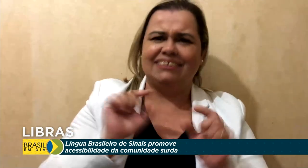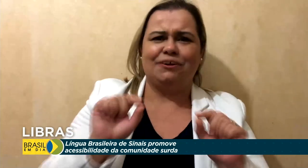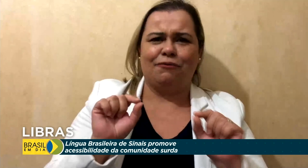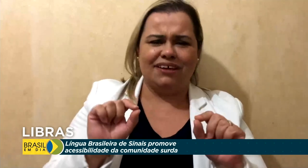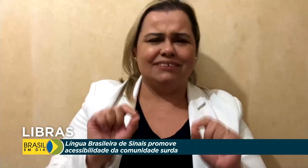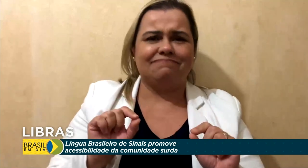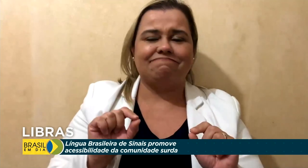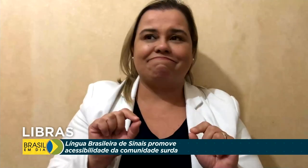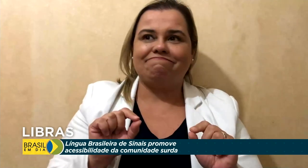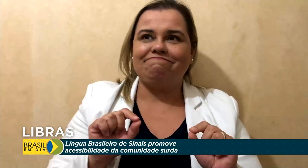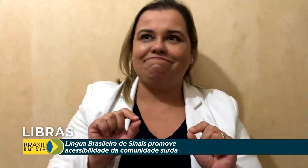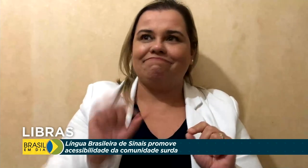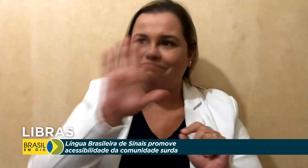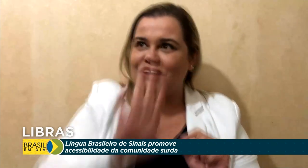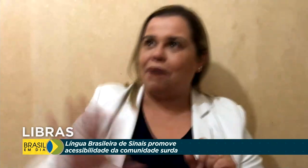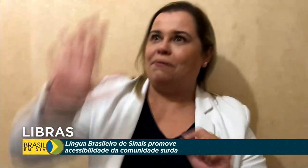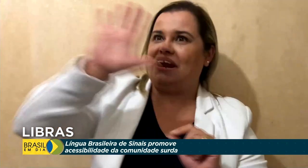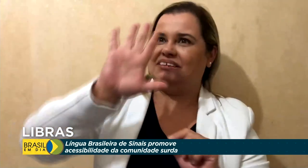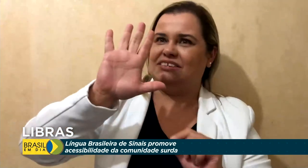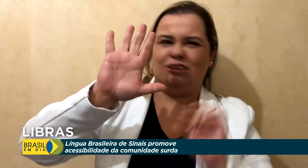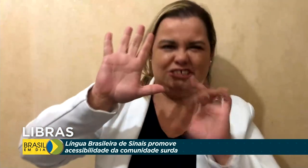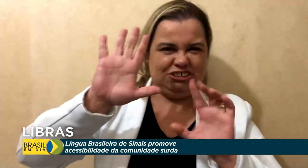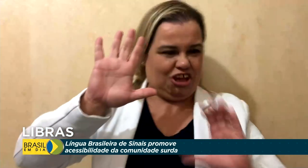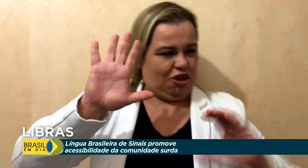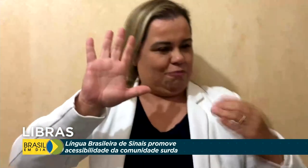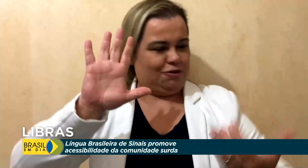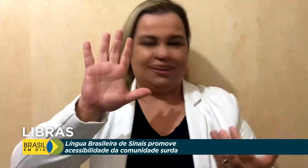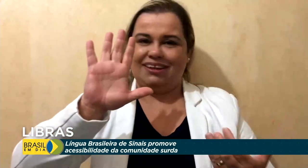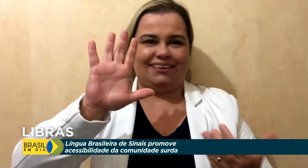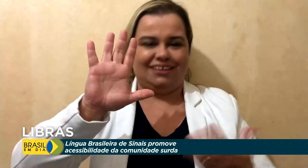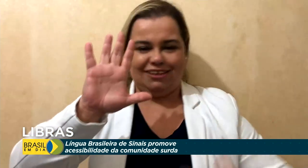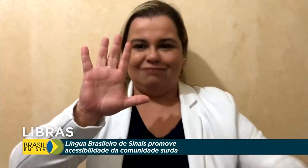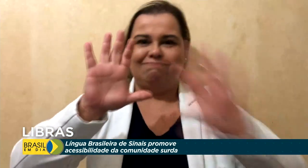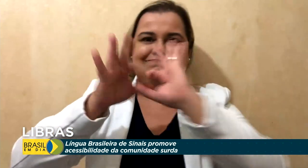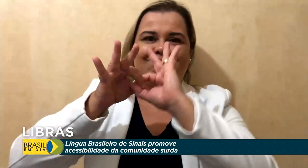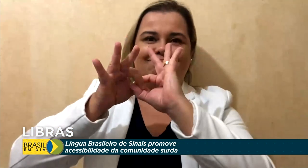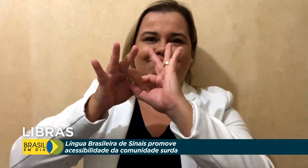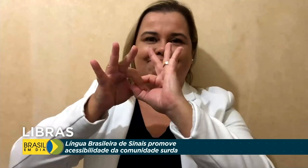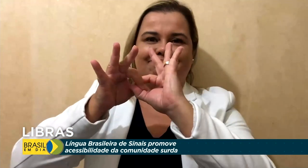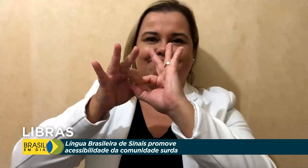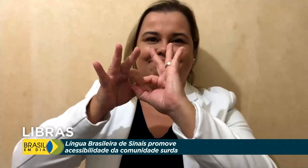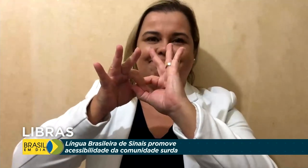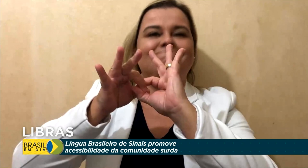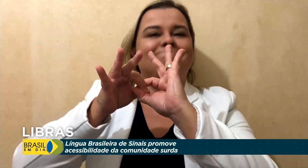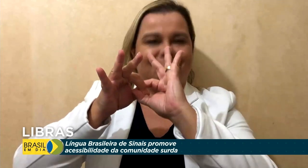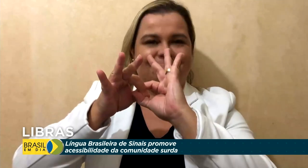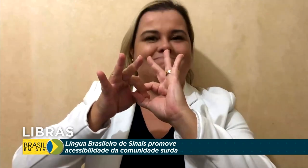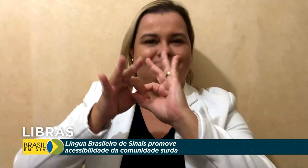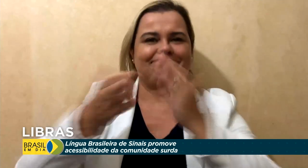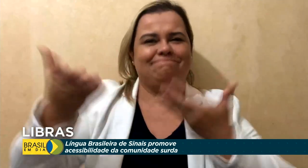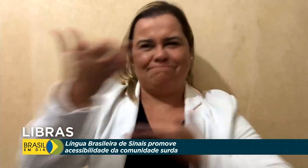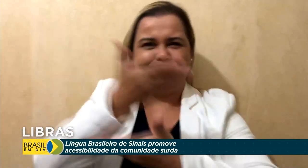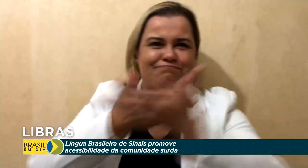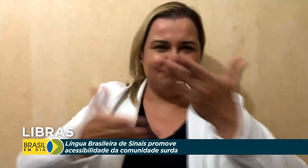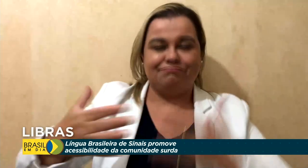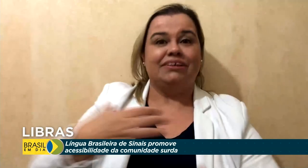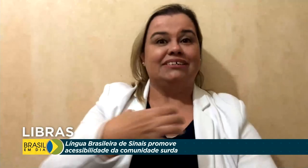de dizer que essa língua não é apenas da comunidade surda e sim de todos nós